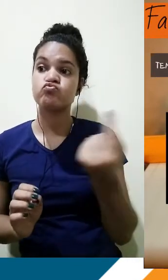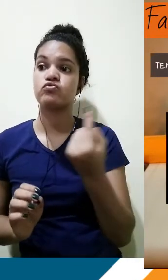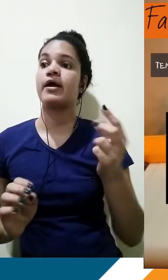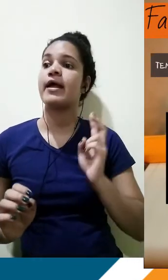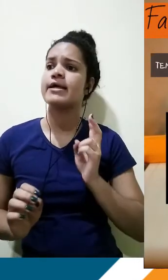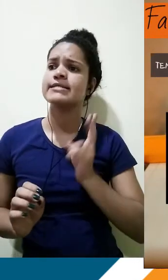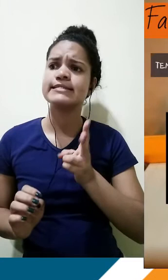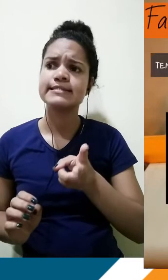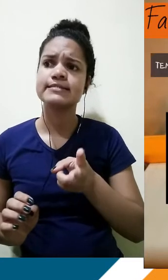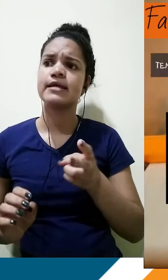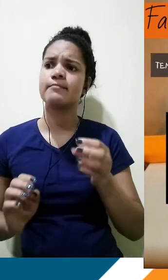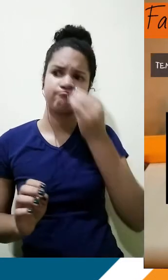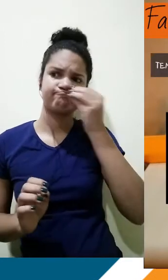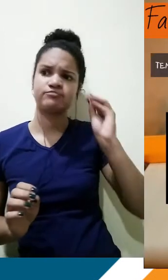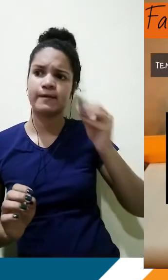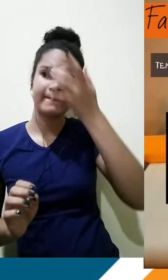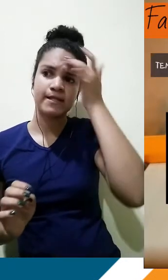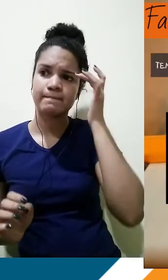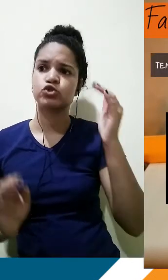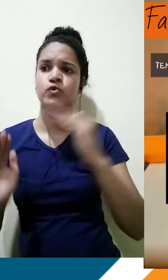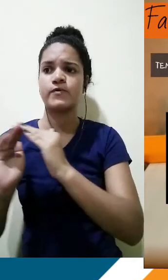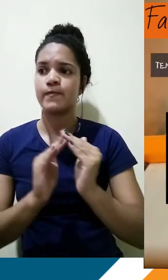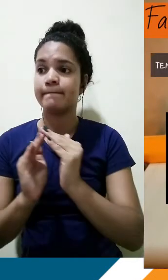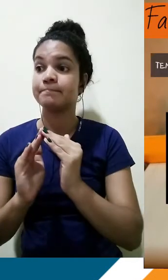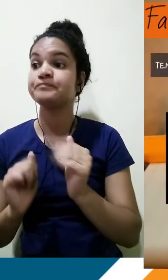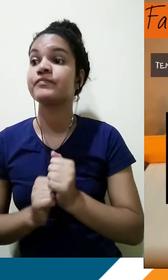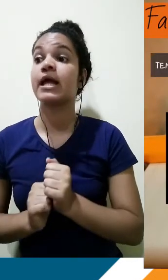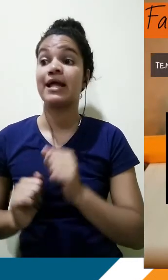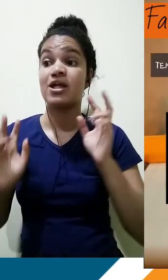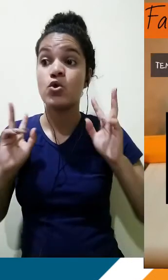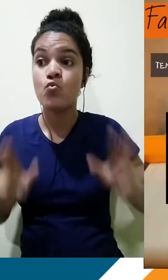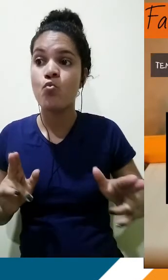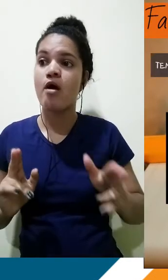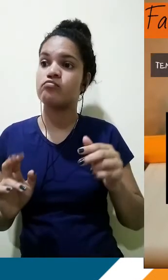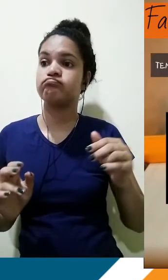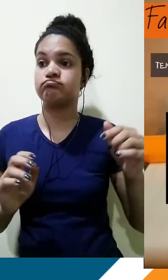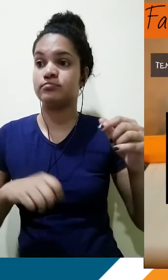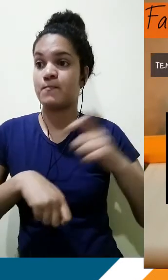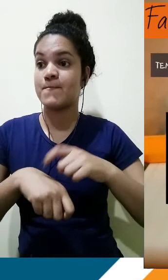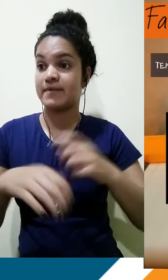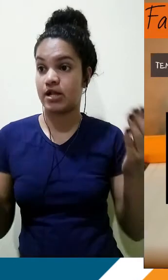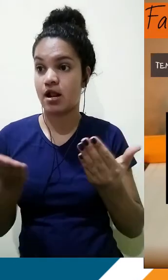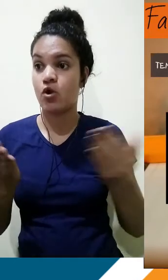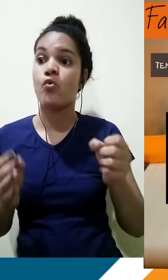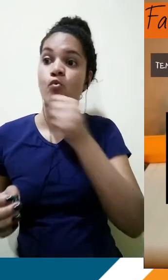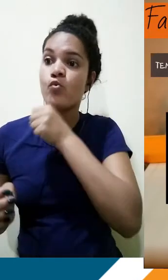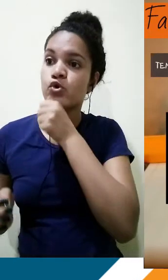Nesse cenário, o nós teríamos de organização? Aqui nós teríamos a contextualização cultural com O Pequeno Príncipe no primeiro